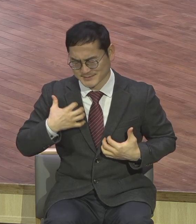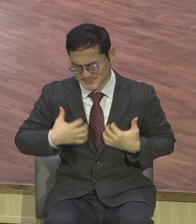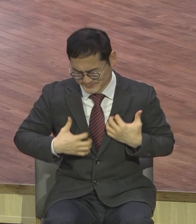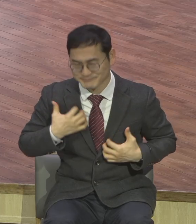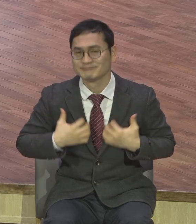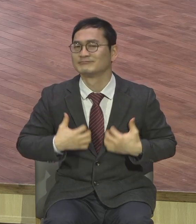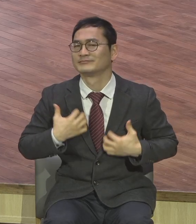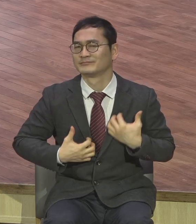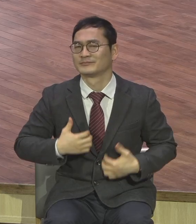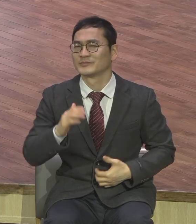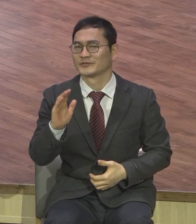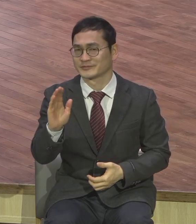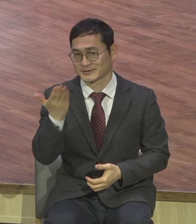풍성께 하신다는 사실이에요